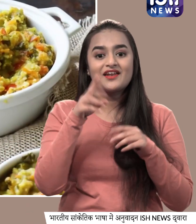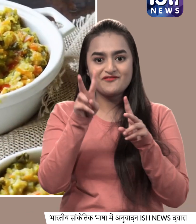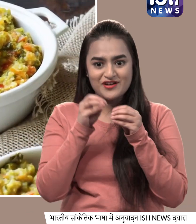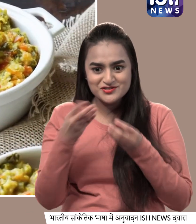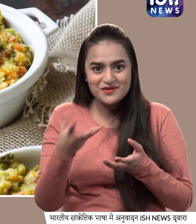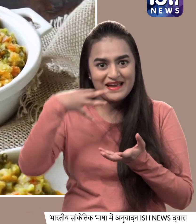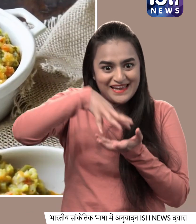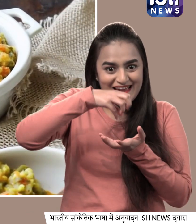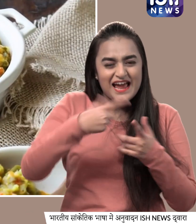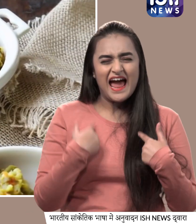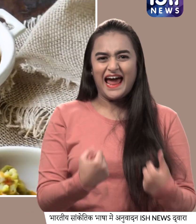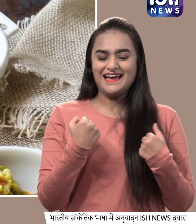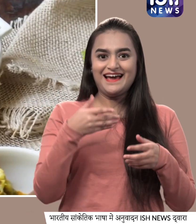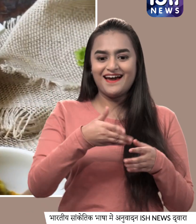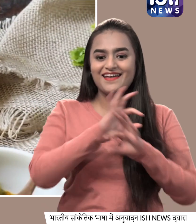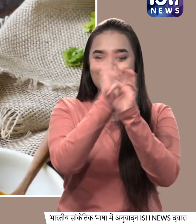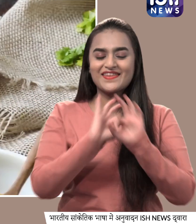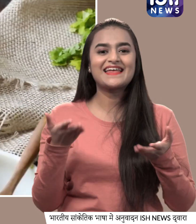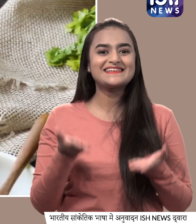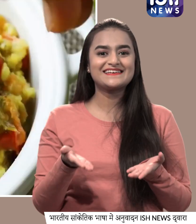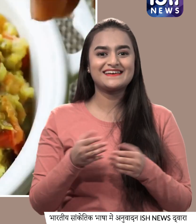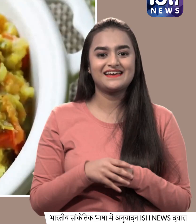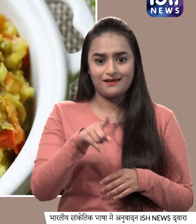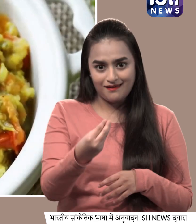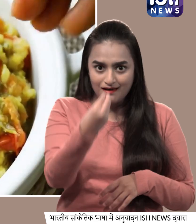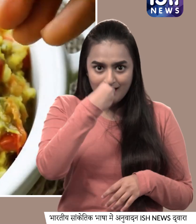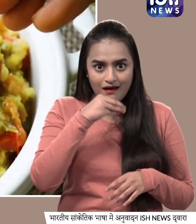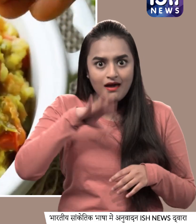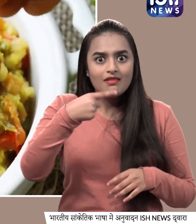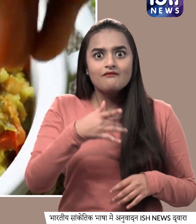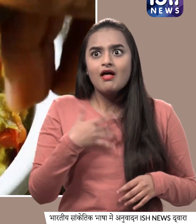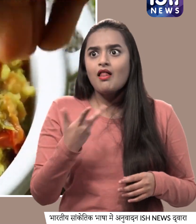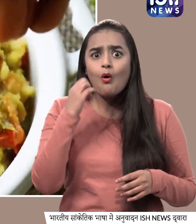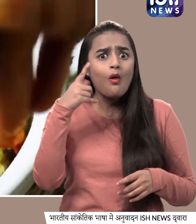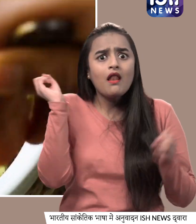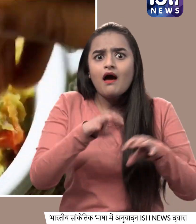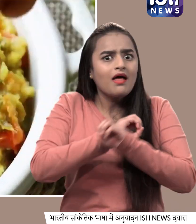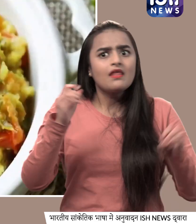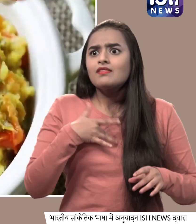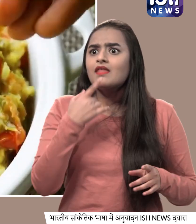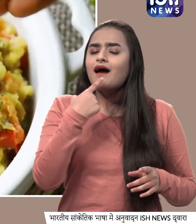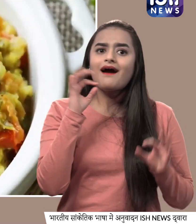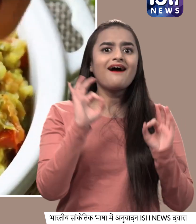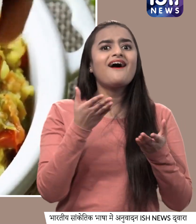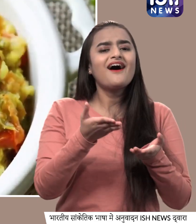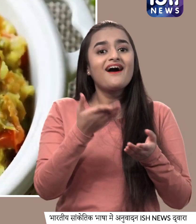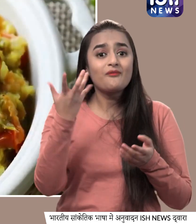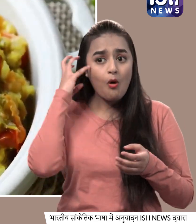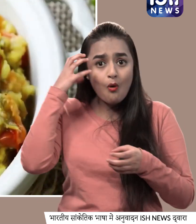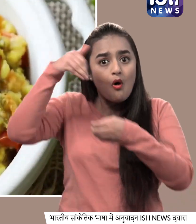तेस्टी सात्विक खिच्डी सर्फ करने के लिए तैयार है, इसको खाके ऐसा लगता ही नहीं कि हमने इसमें कोई ओल नहीं डाला, क्योंकि नारियल इसमें